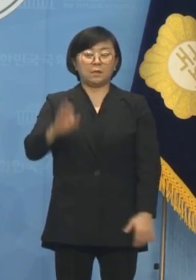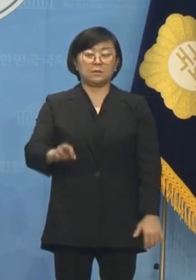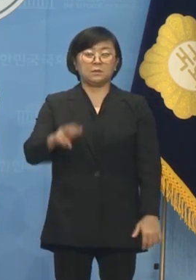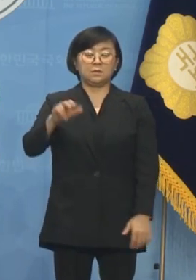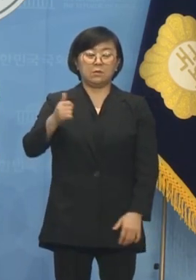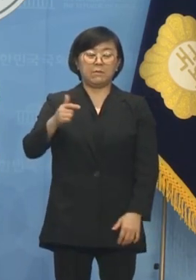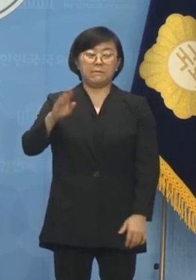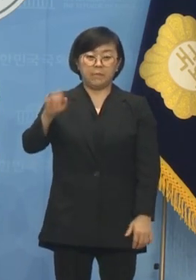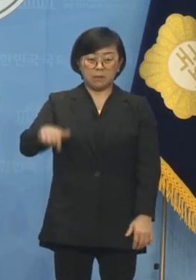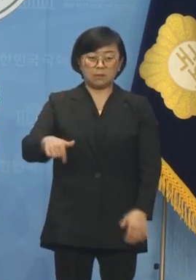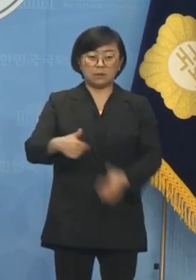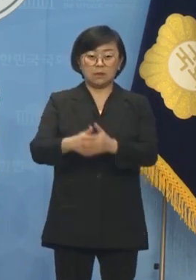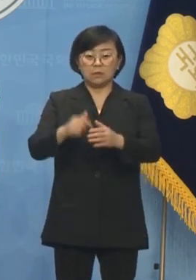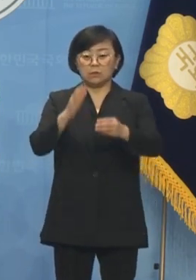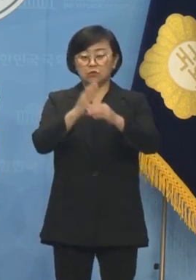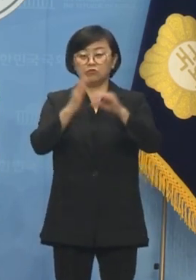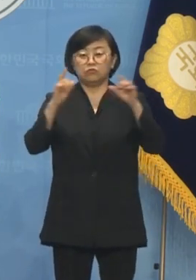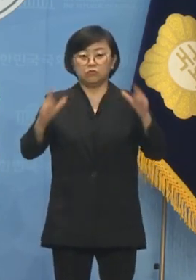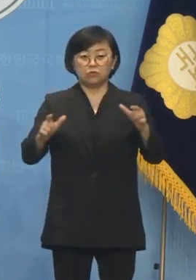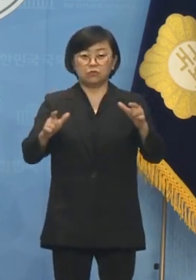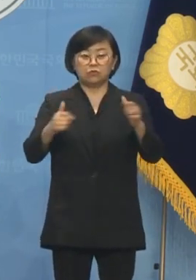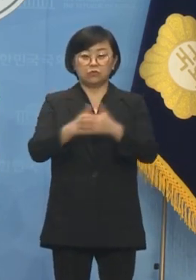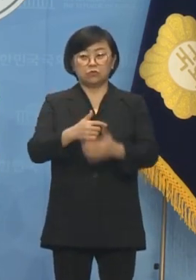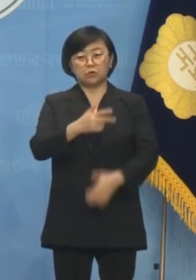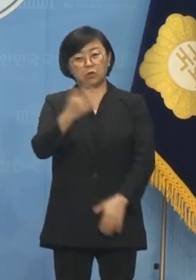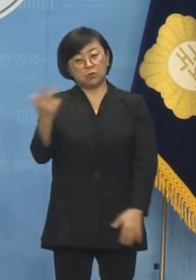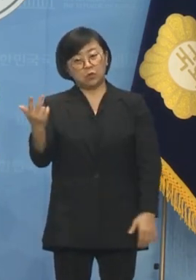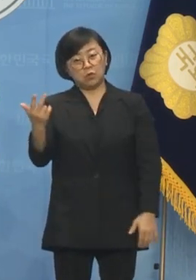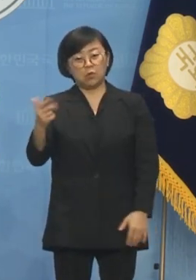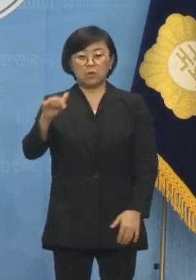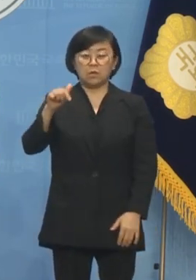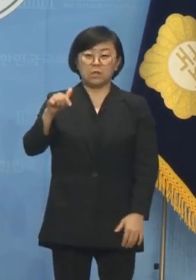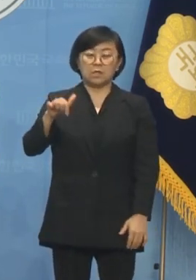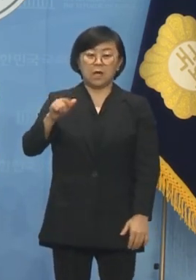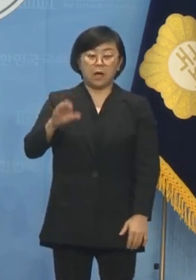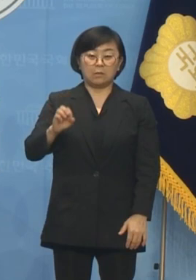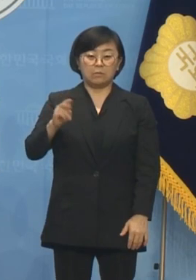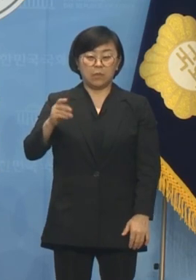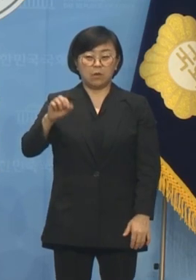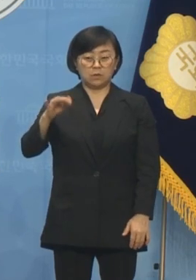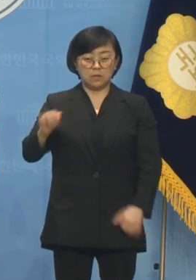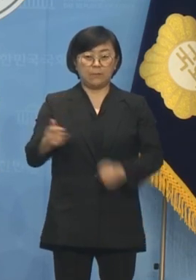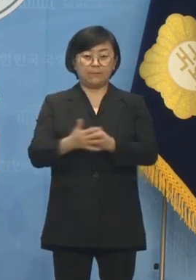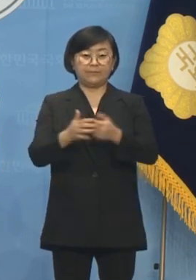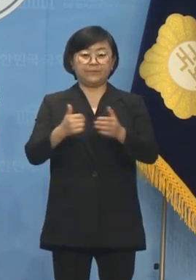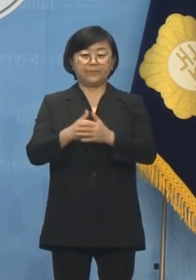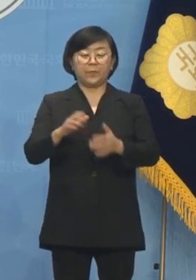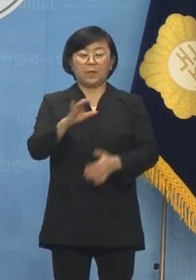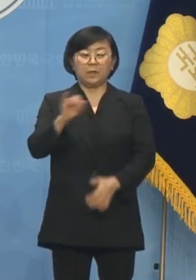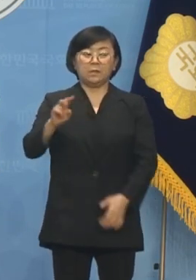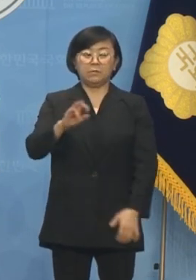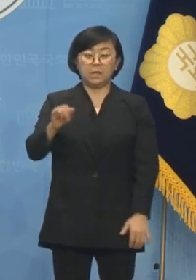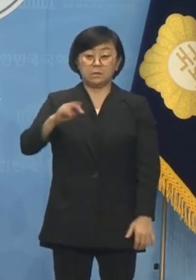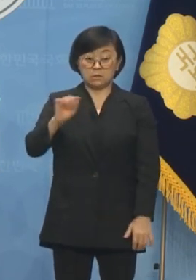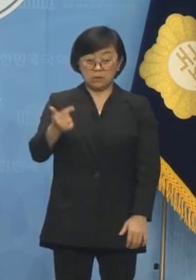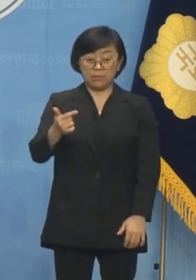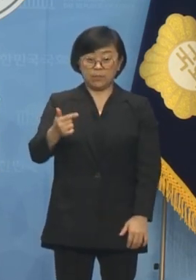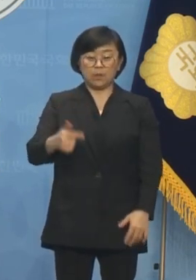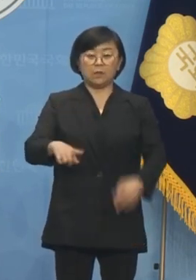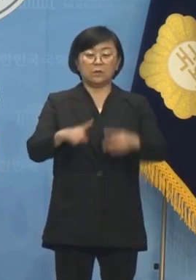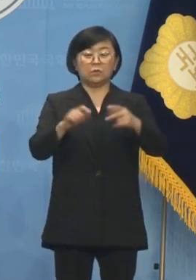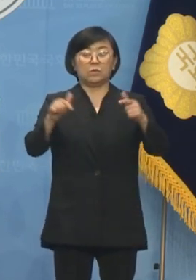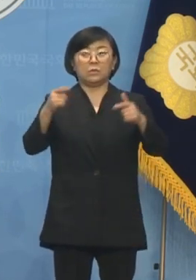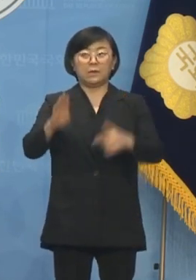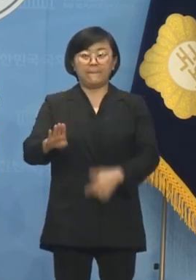박대희 후보, 중구 성동구 갑 강병찬 후보, 강서병의 이미선 후보, 동대문